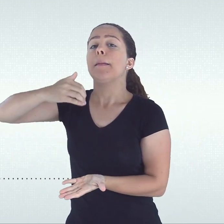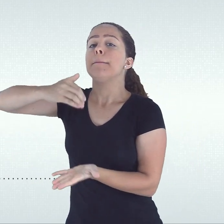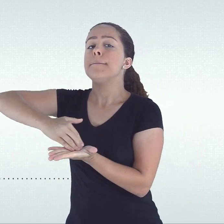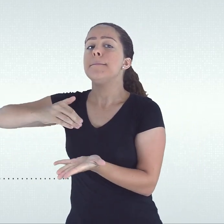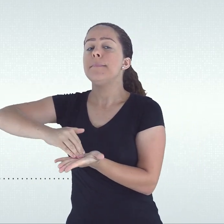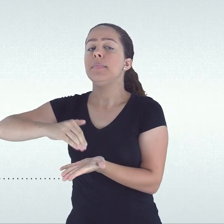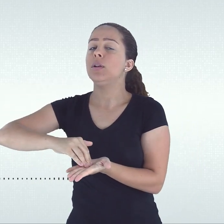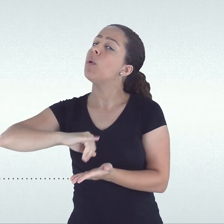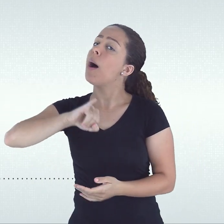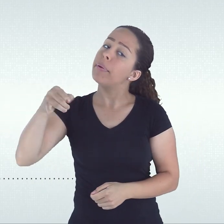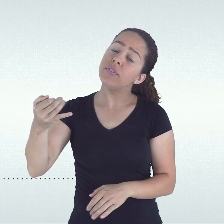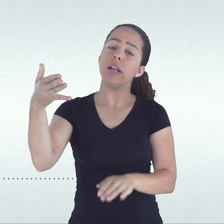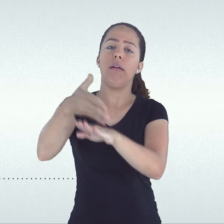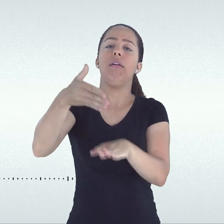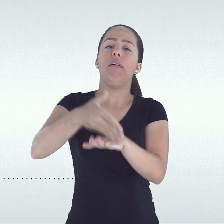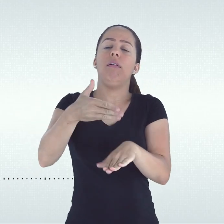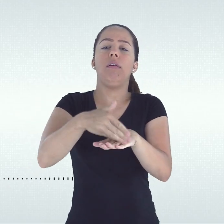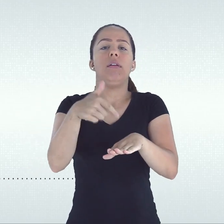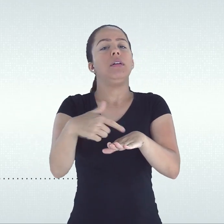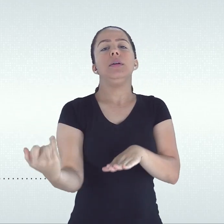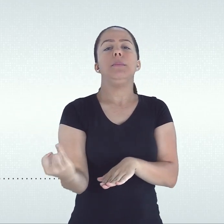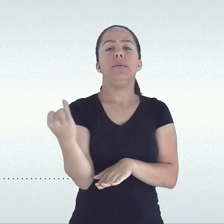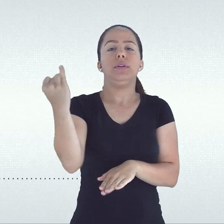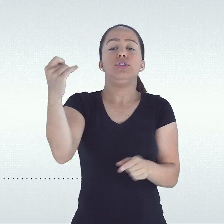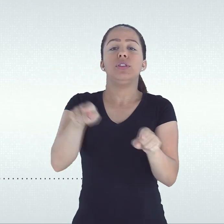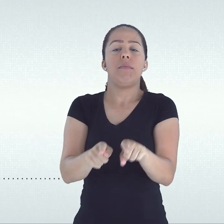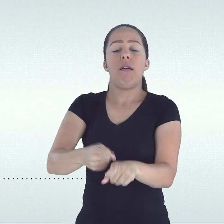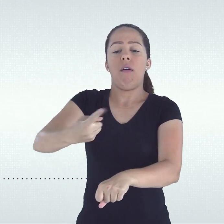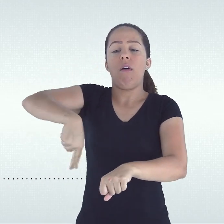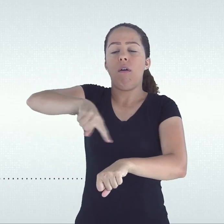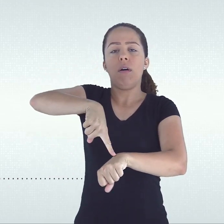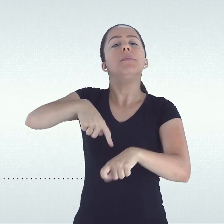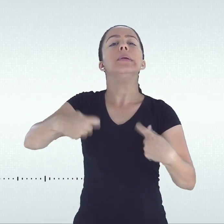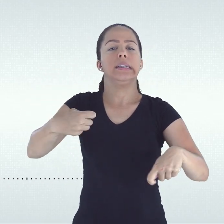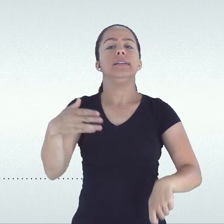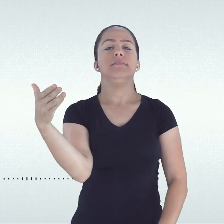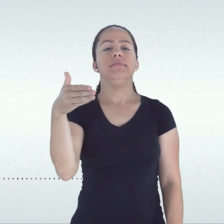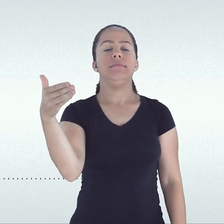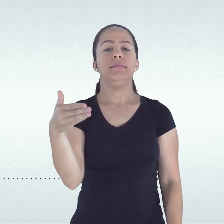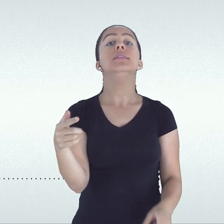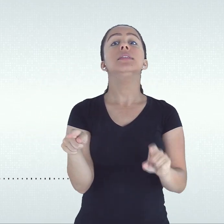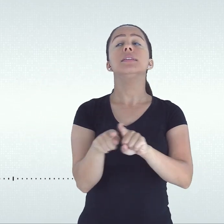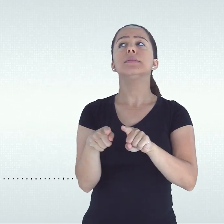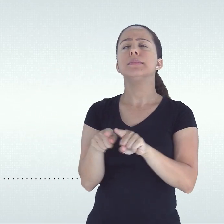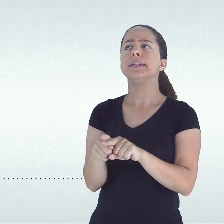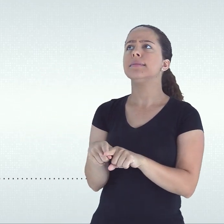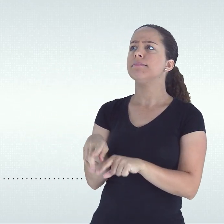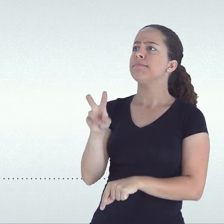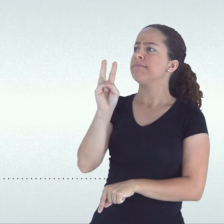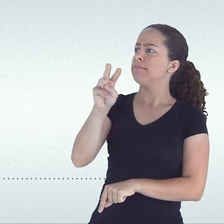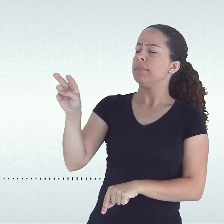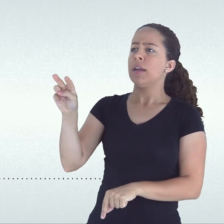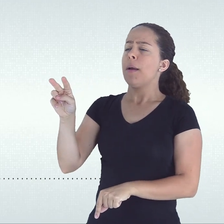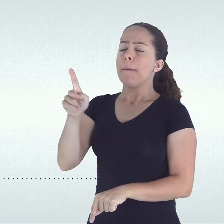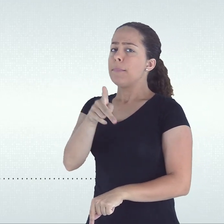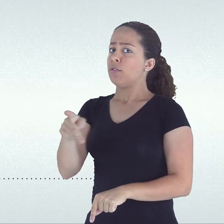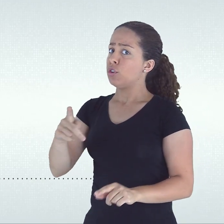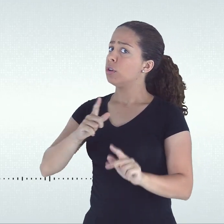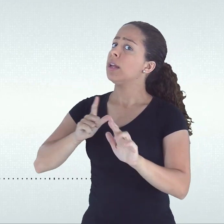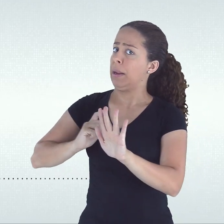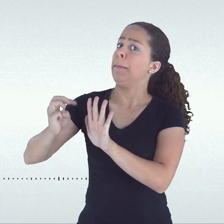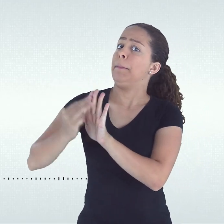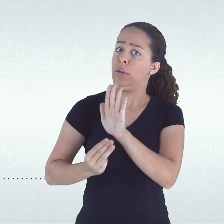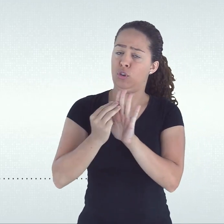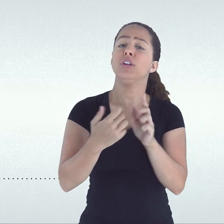mínima de dias leitivos e carga horária, bem como a adoção de metodologias diversificadas